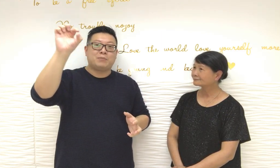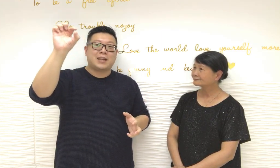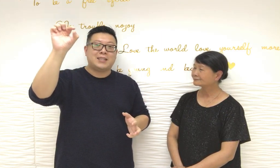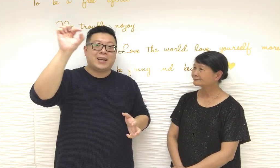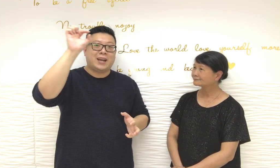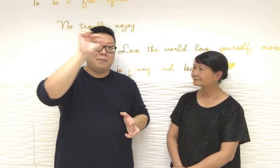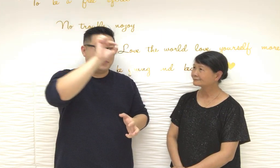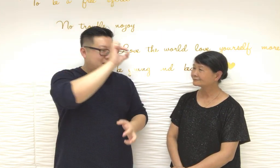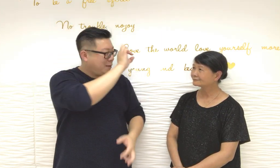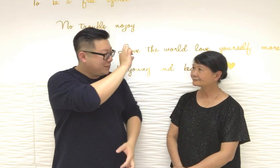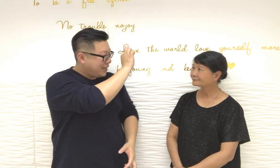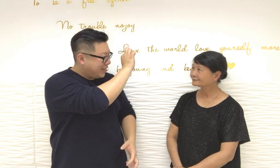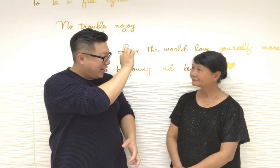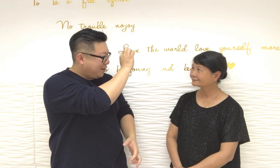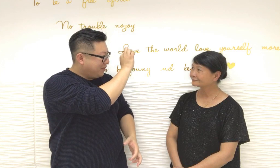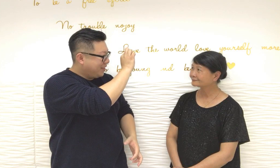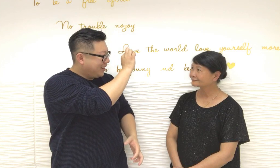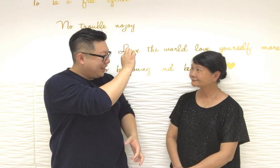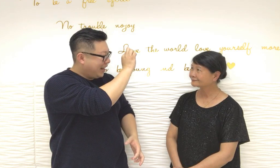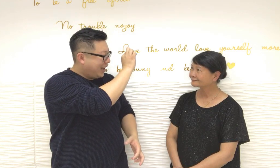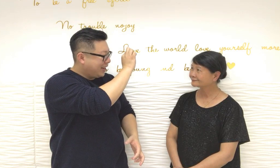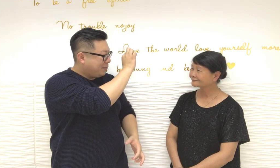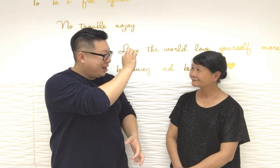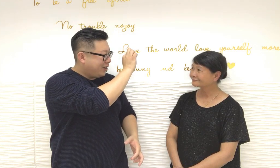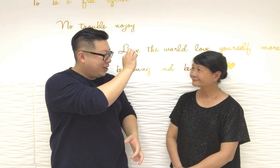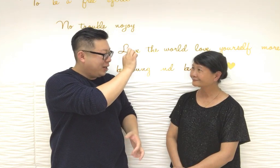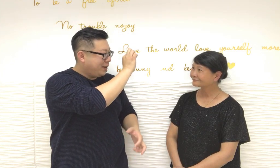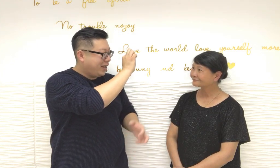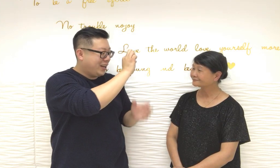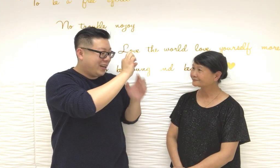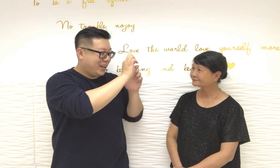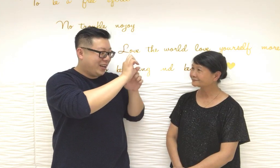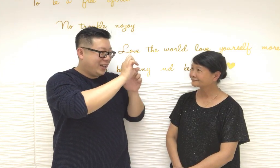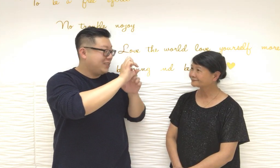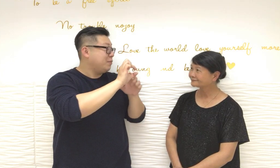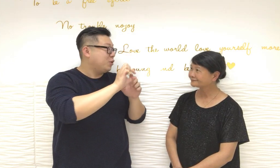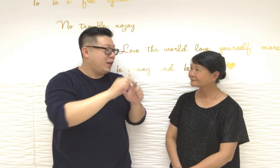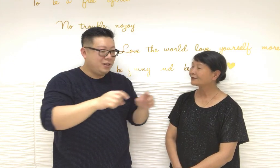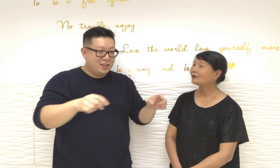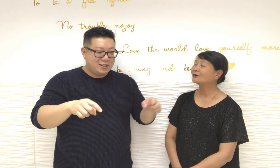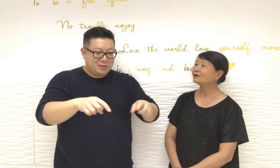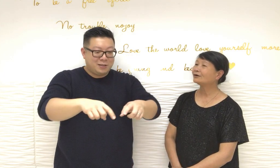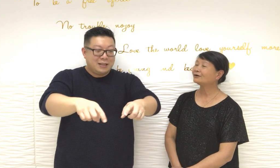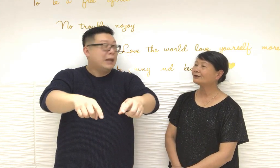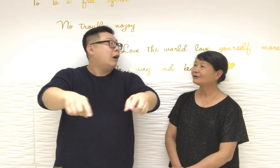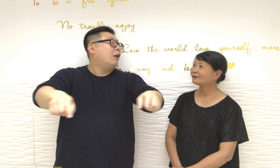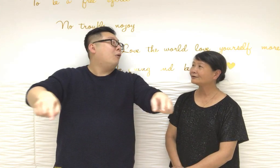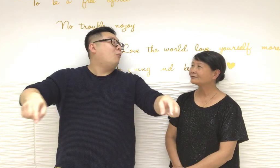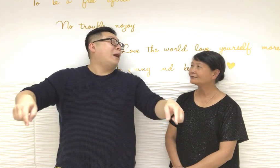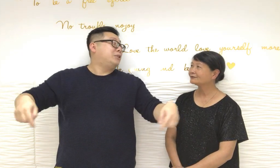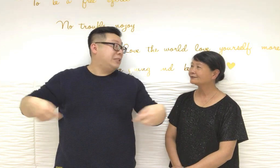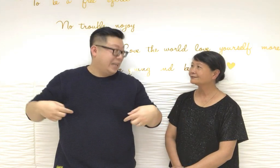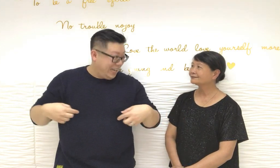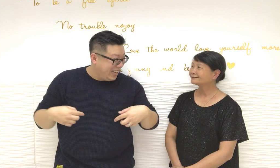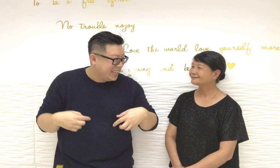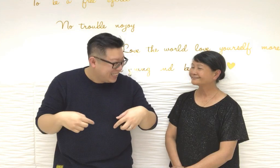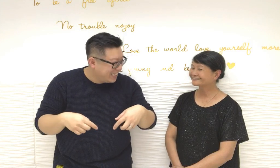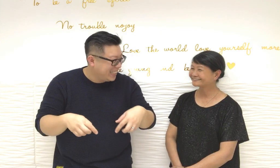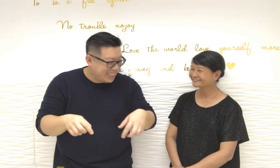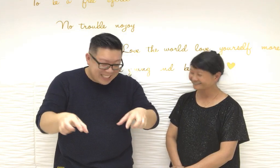小的這麼小的那些些閃嘴哦圍著自己就是